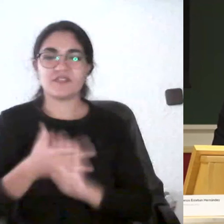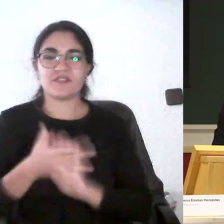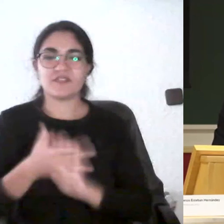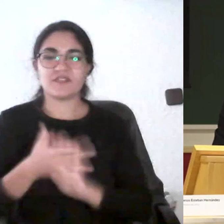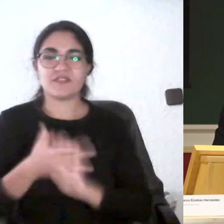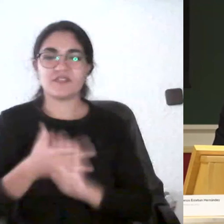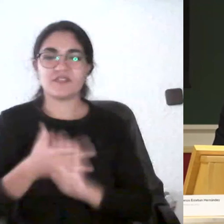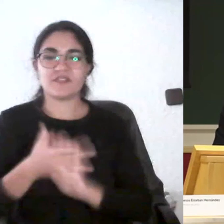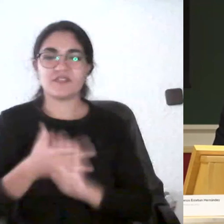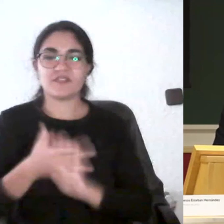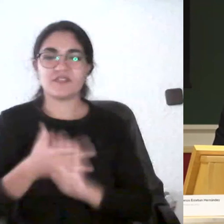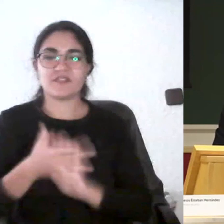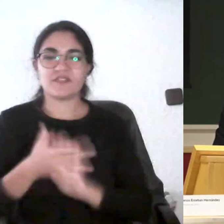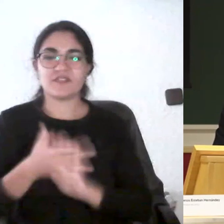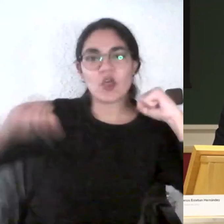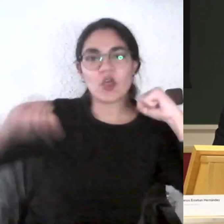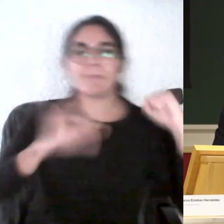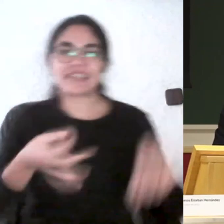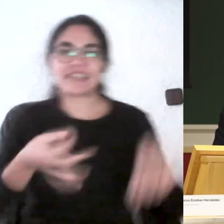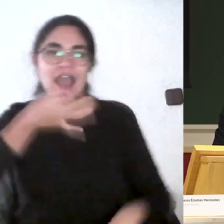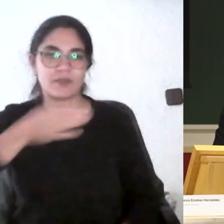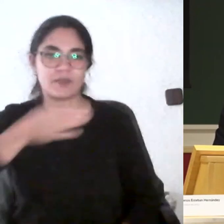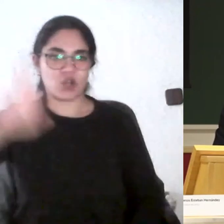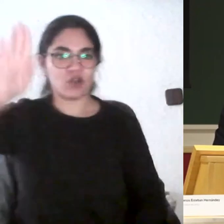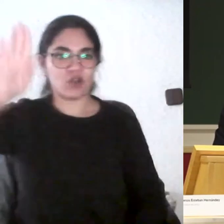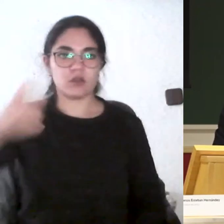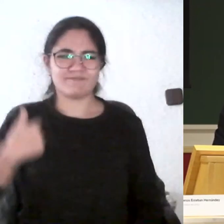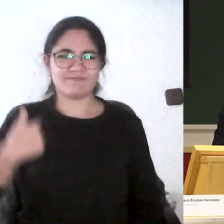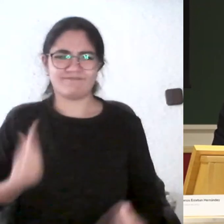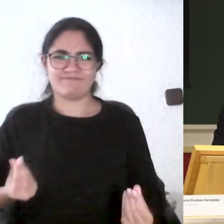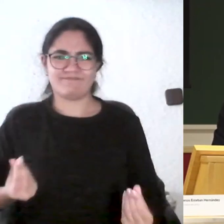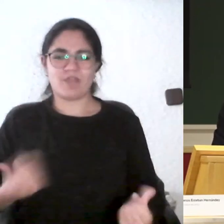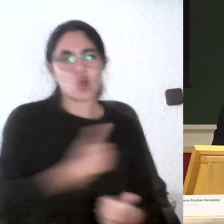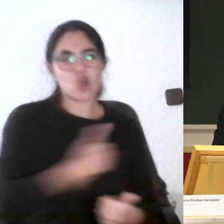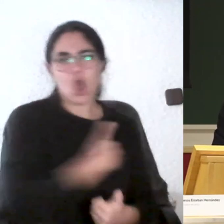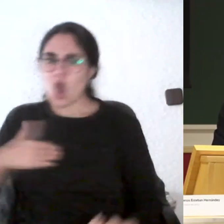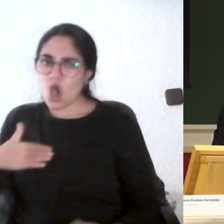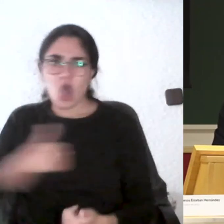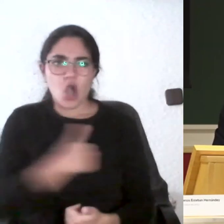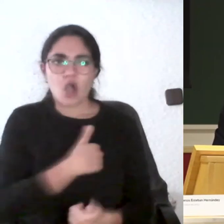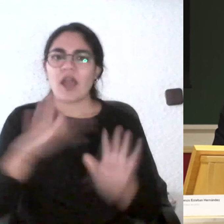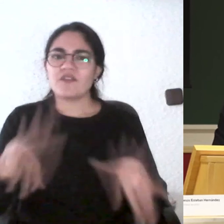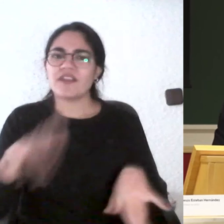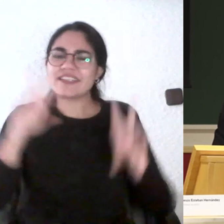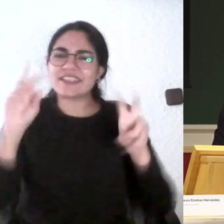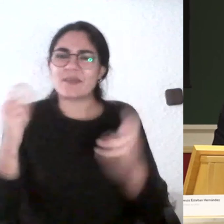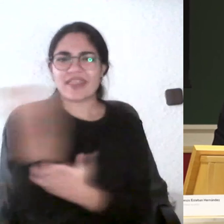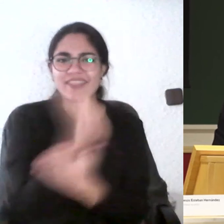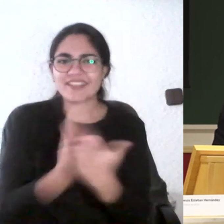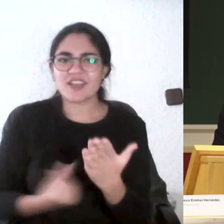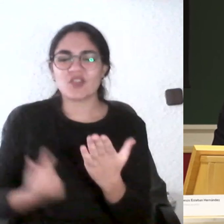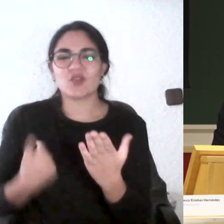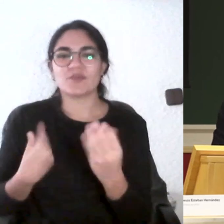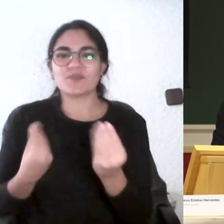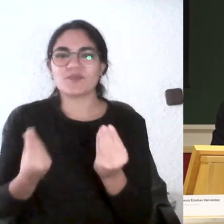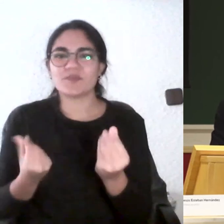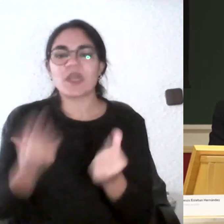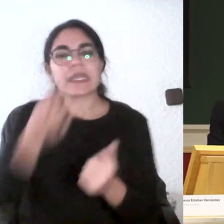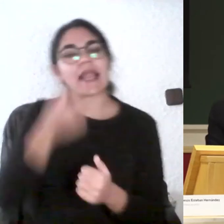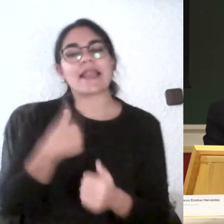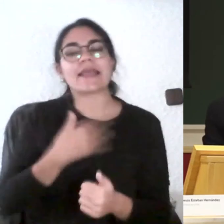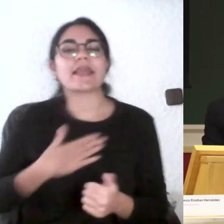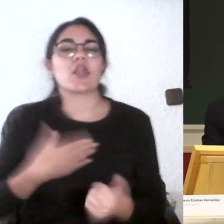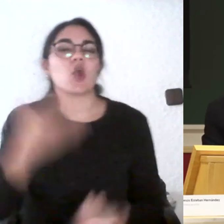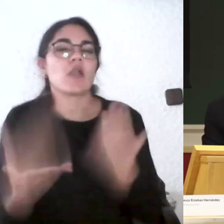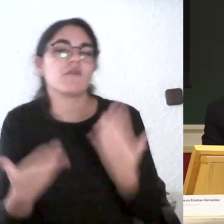es muy difícil evaluar y no meter ese sesgo a la hora de diseñar lo que quieres evaluar y hay